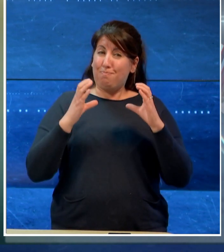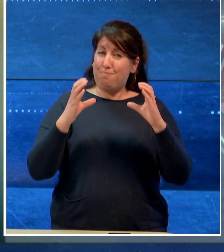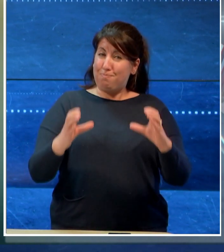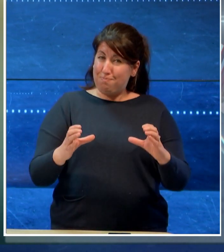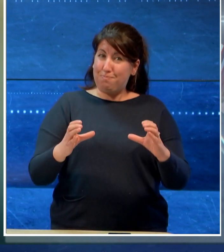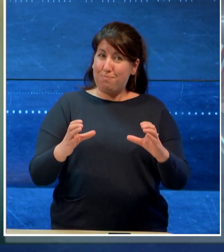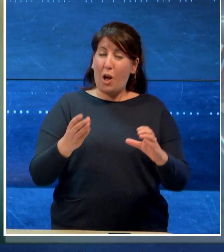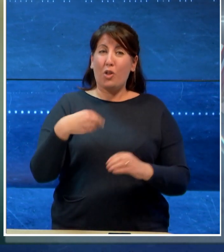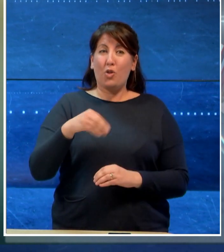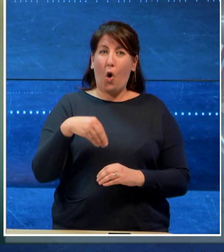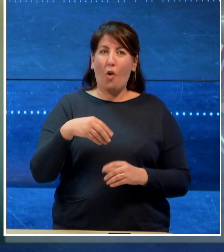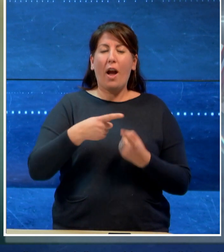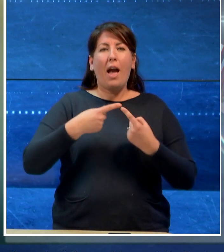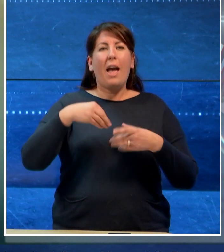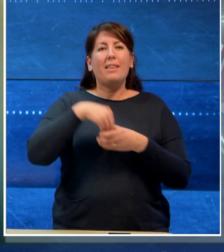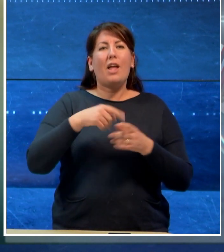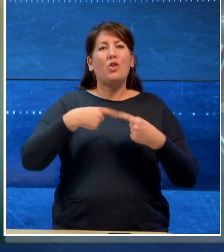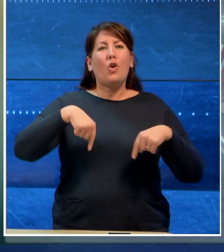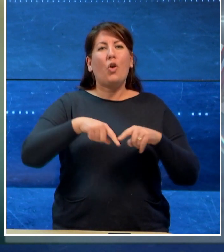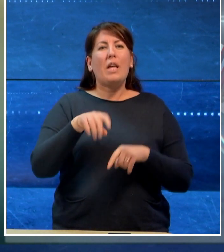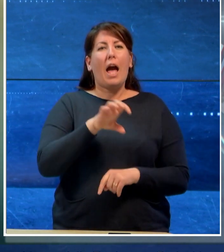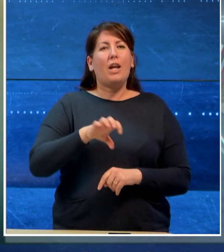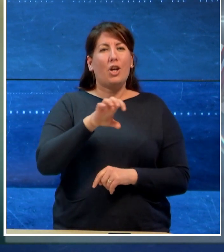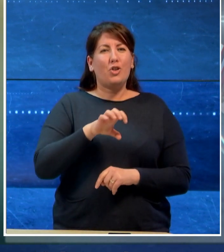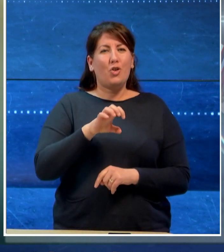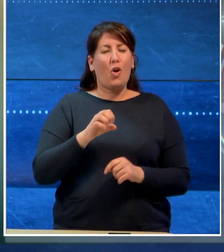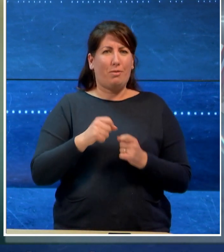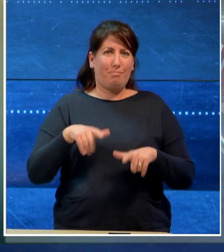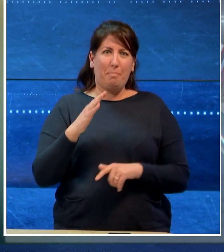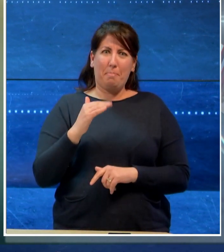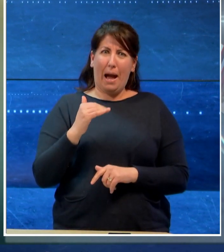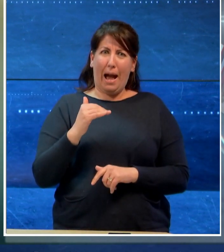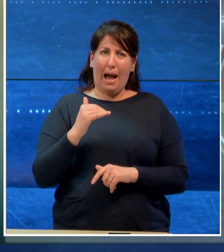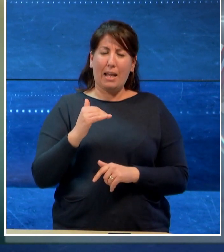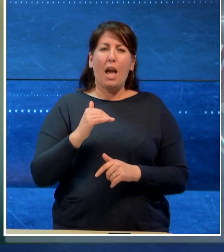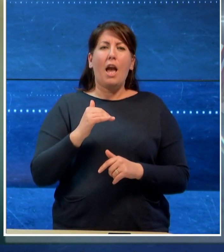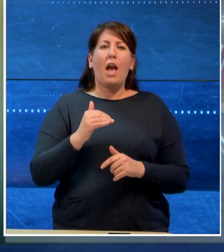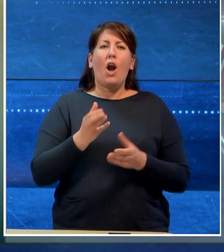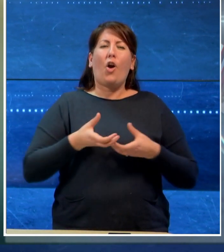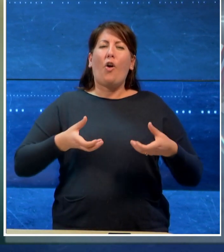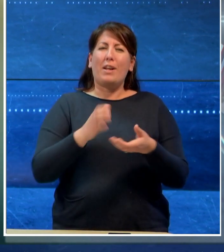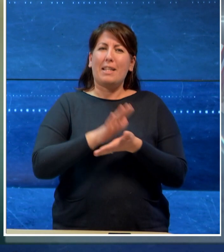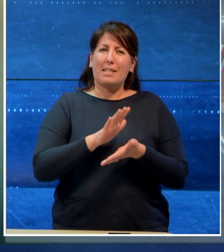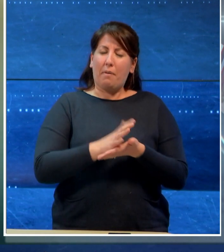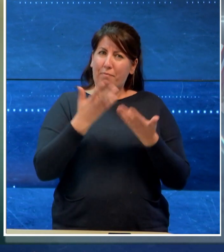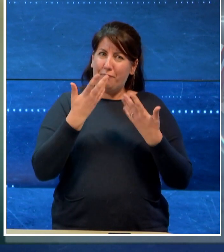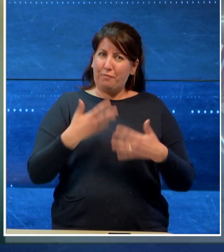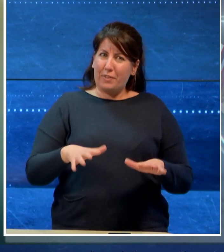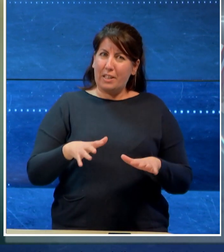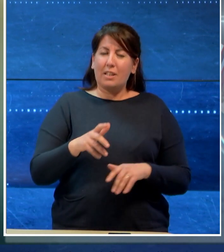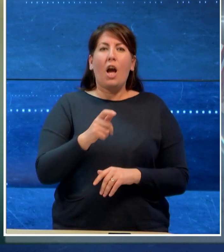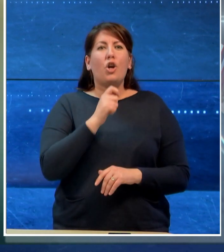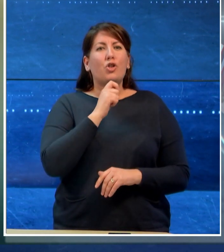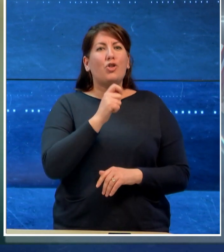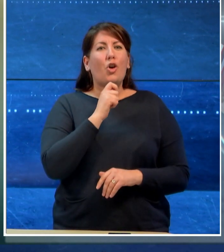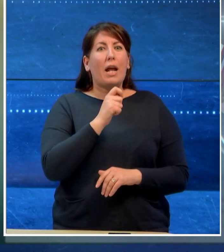della presidenza della regione a Bari. A termine di una conferenza stampa i cronisti presenti non